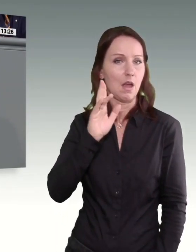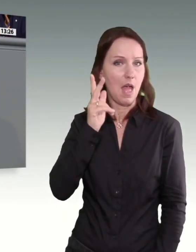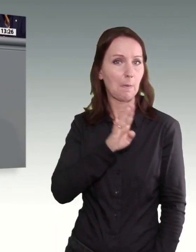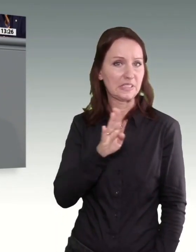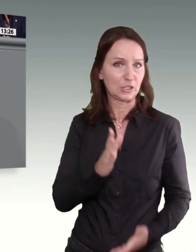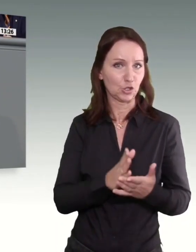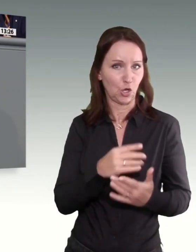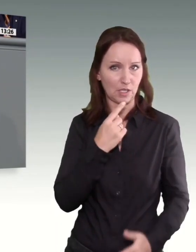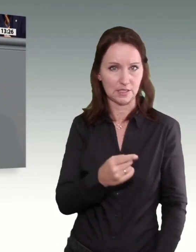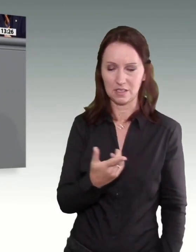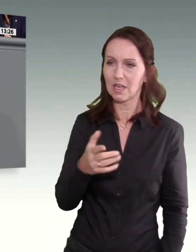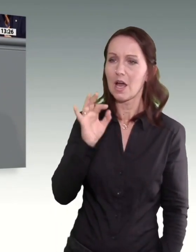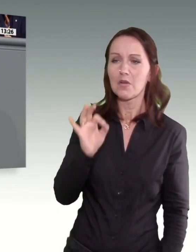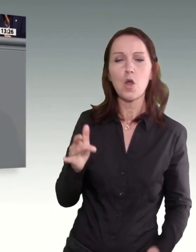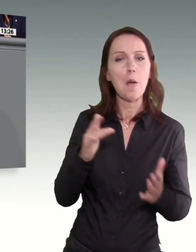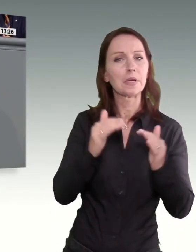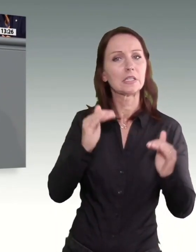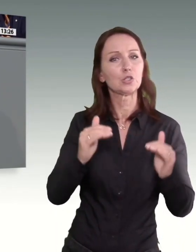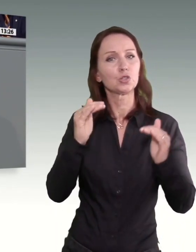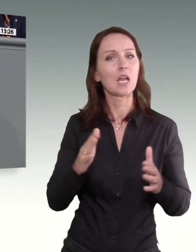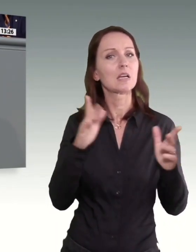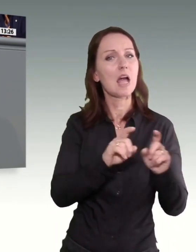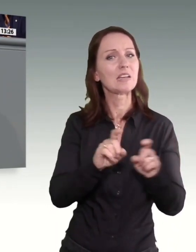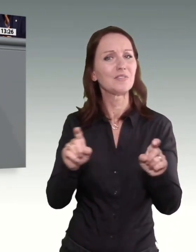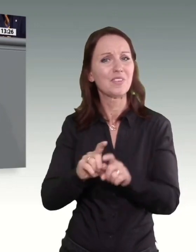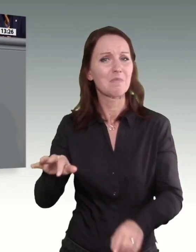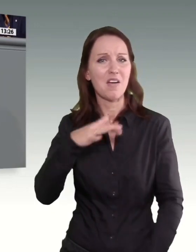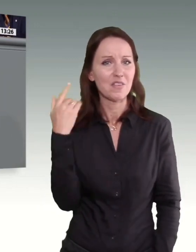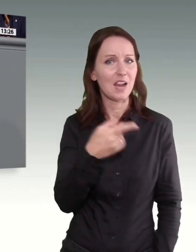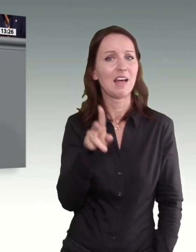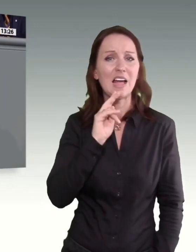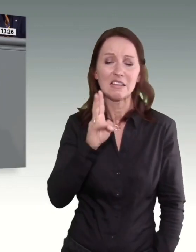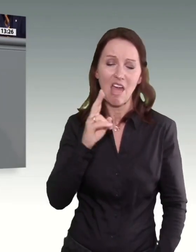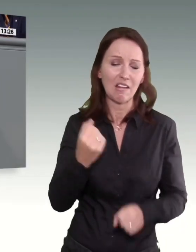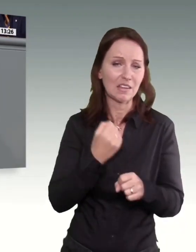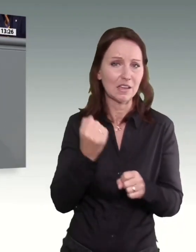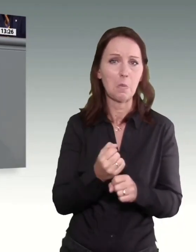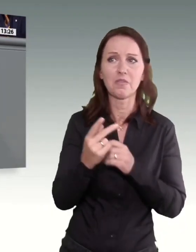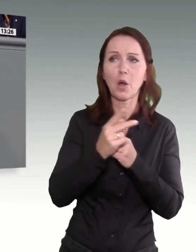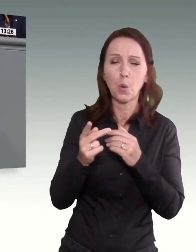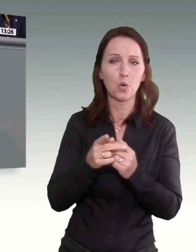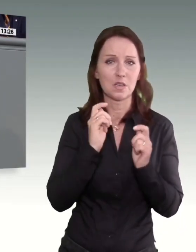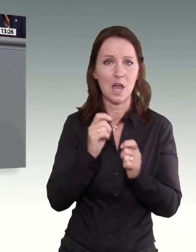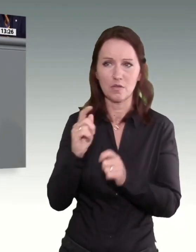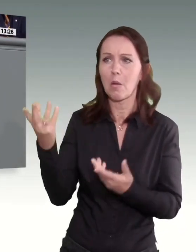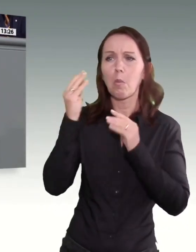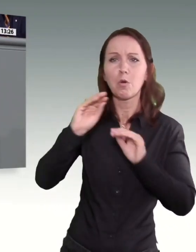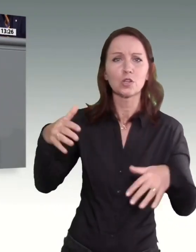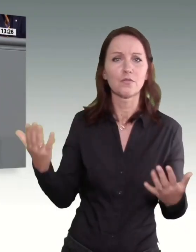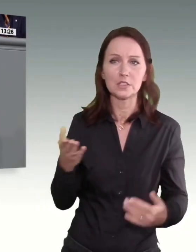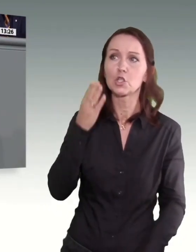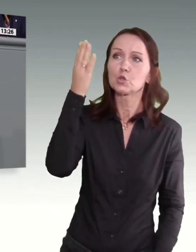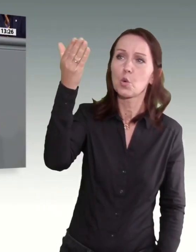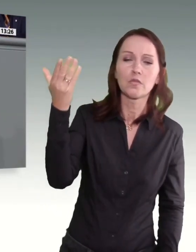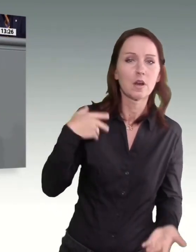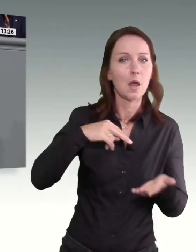und an die kleinen Unternehmen, an die vielen kleinen Unternehmen in unserem Land, die täglich um Kunden und Aufträge kämpfen? Mit welchen Löhnen sollen die in Zukunft